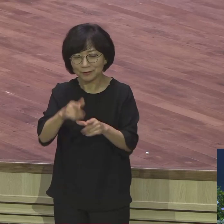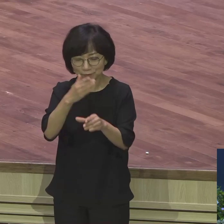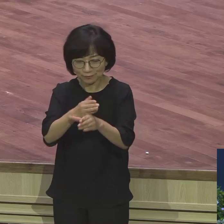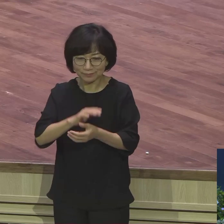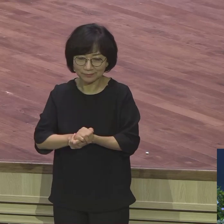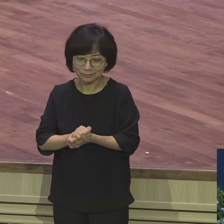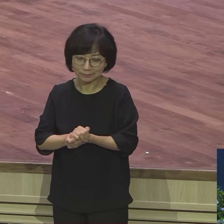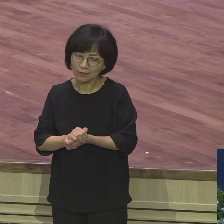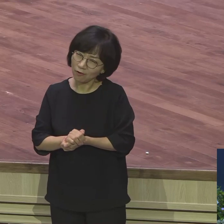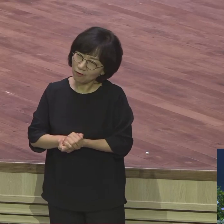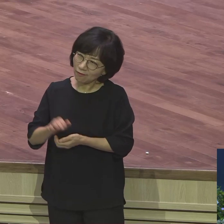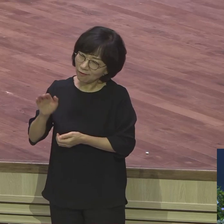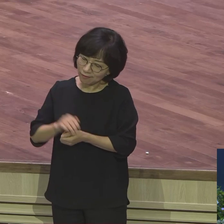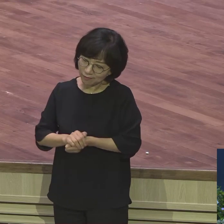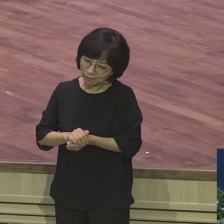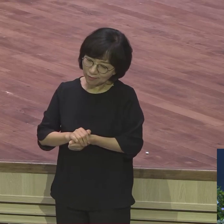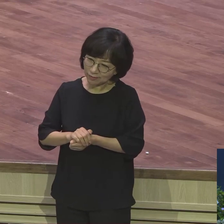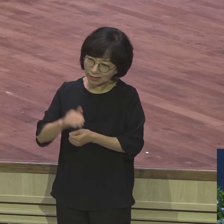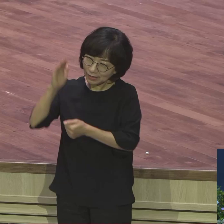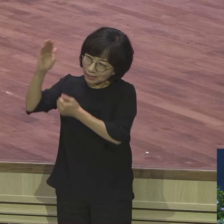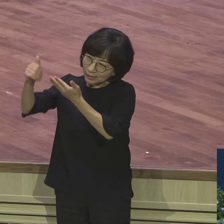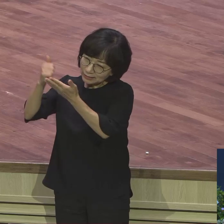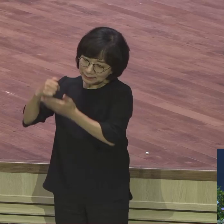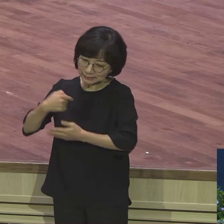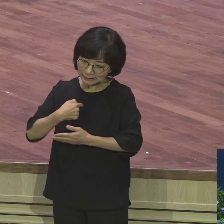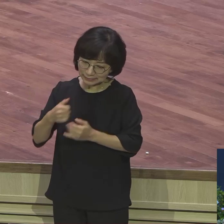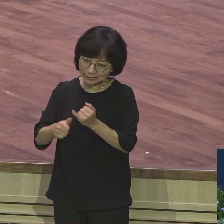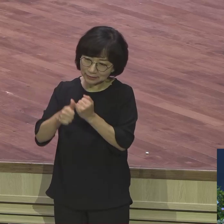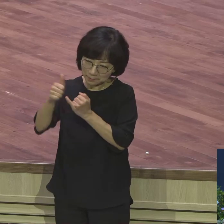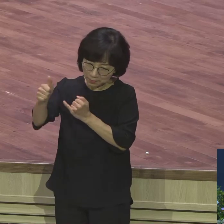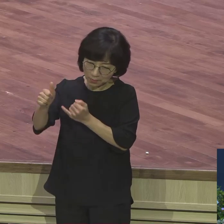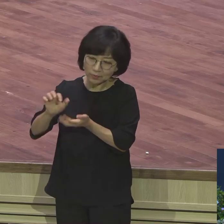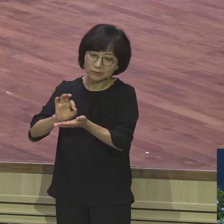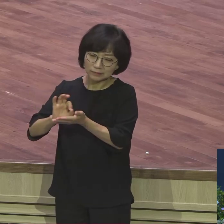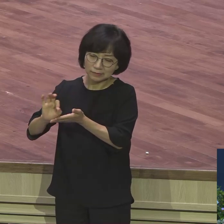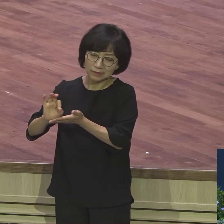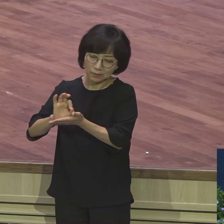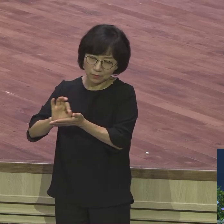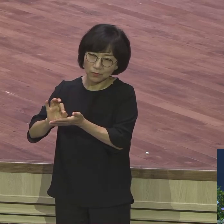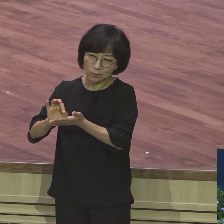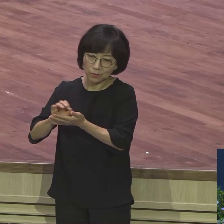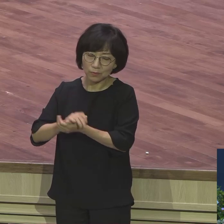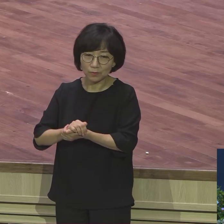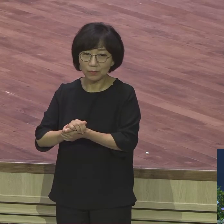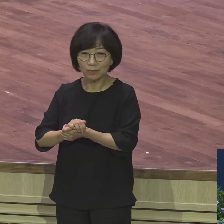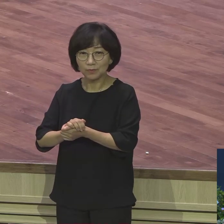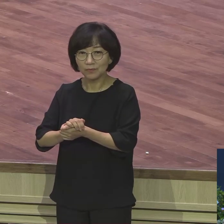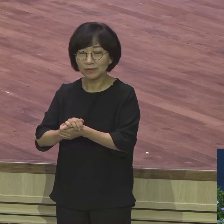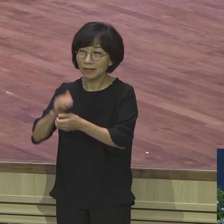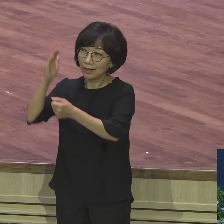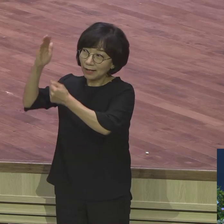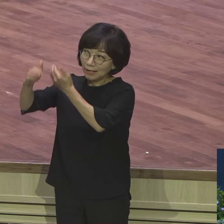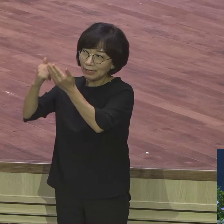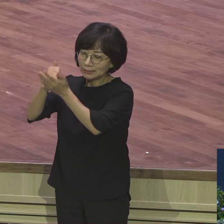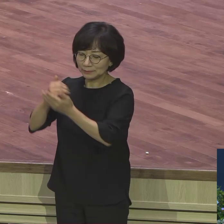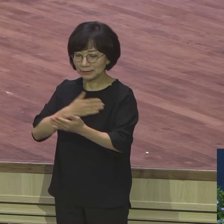남편을 사용하시구나 우리 하나님이 집사람을 서시네